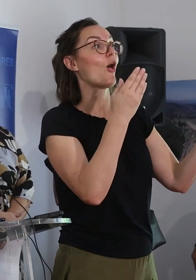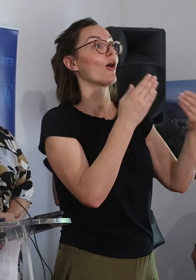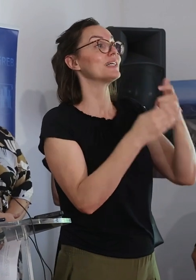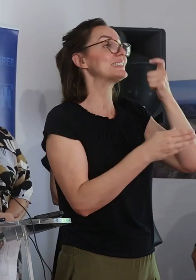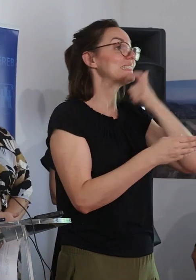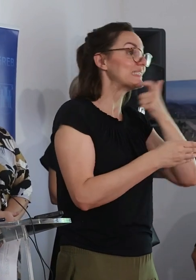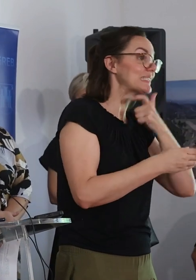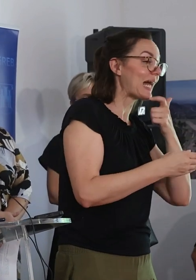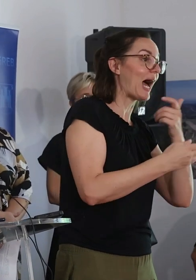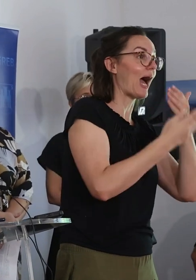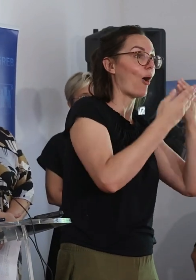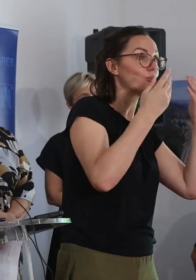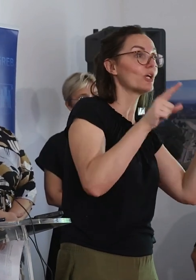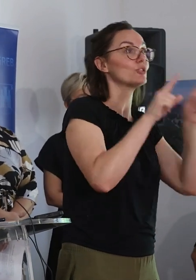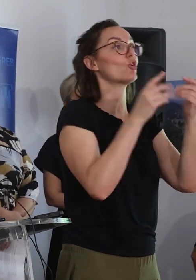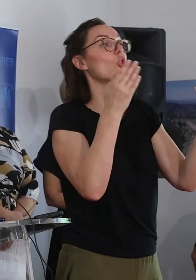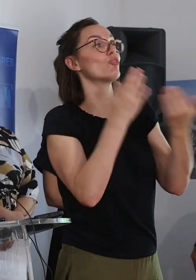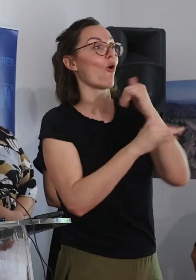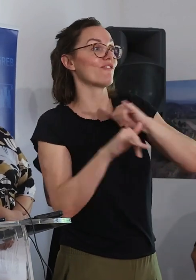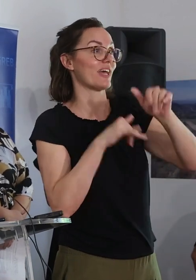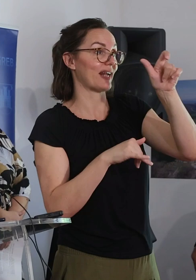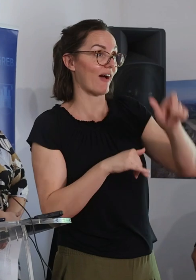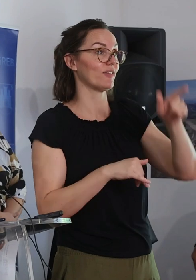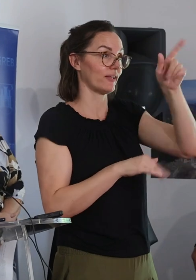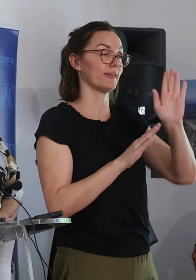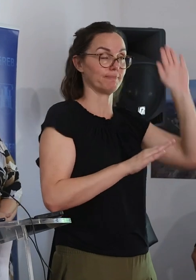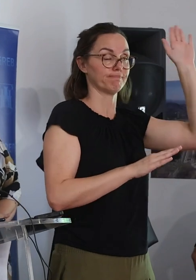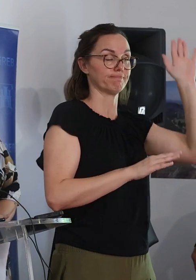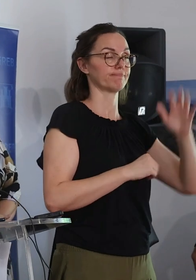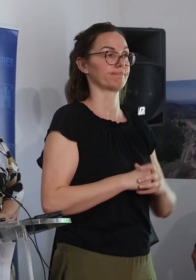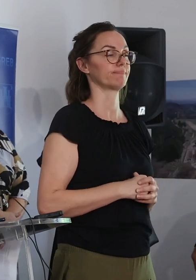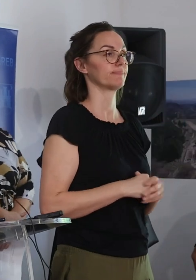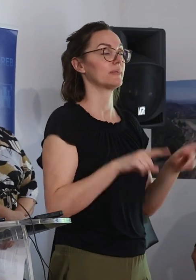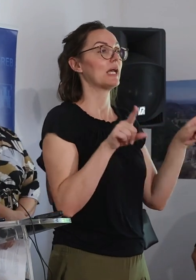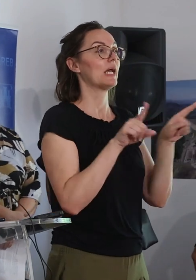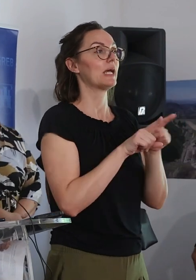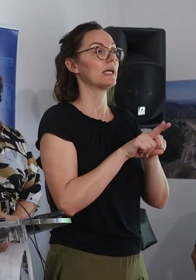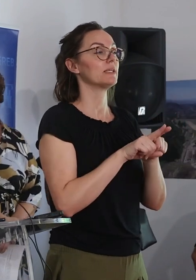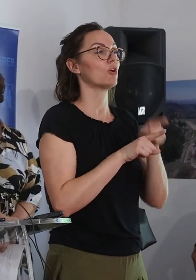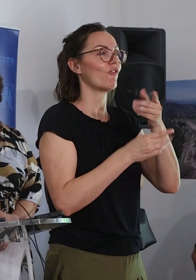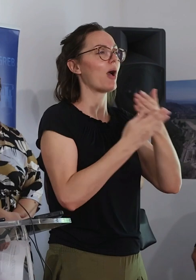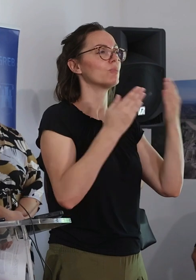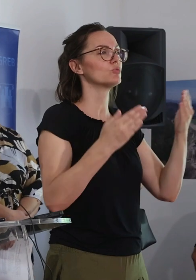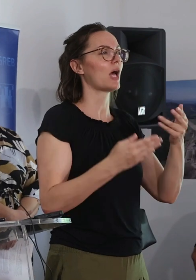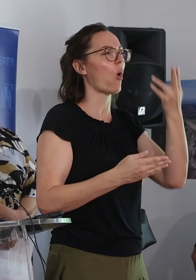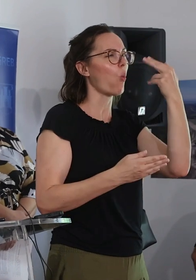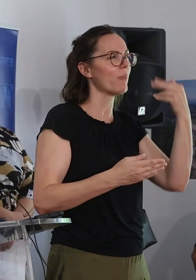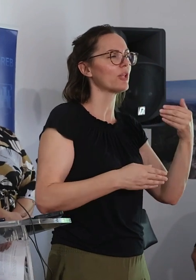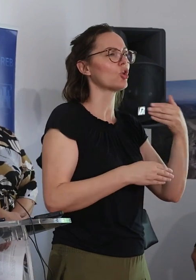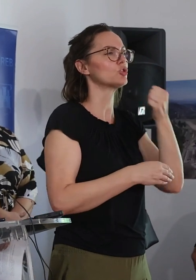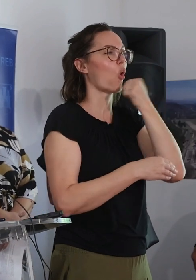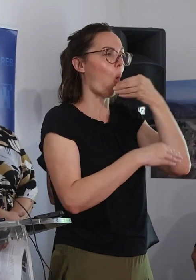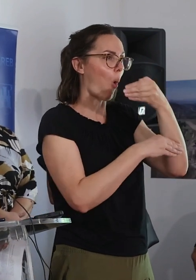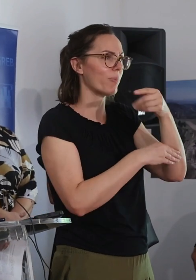ranotelja Arheološkog muzeja, koji isto tako čini mi se tu s nama. Muzej za umjetnost i obrt je možda i najkompleksniji